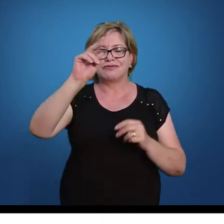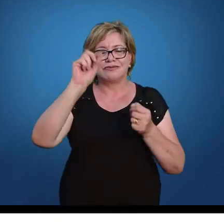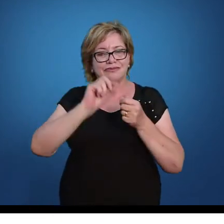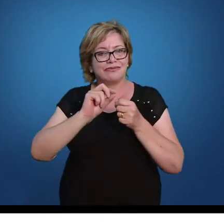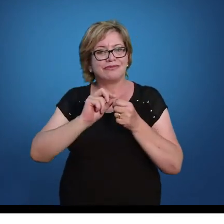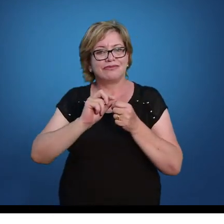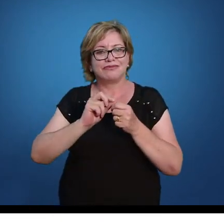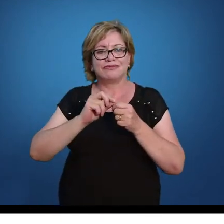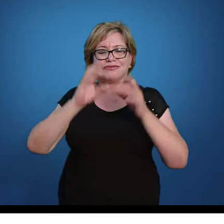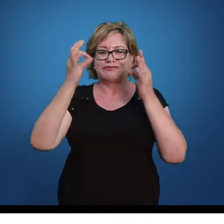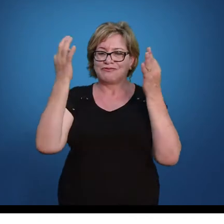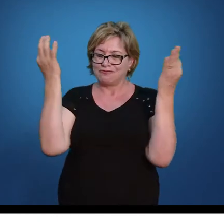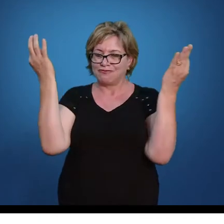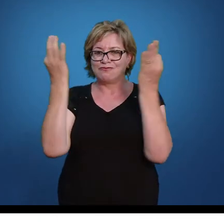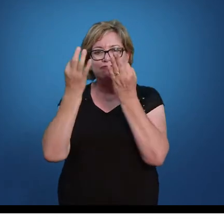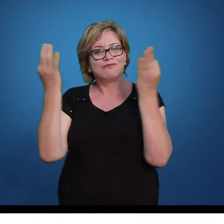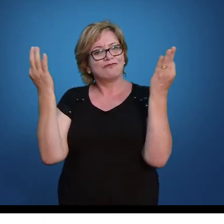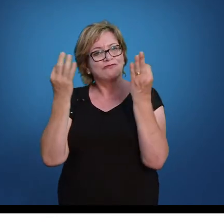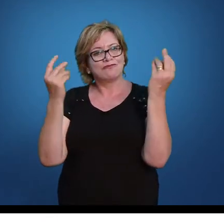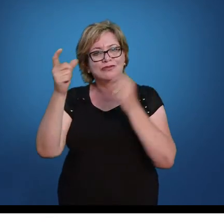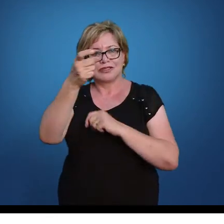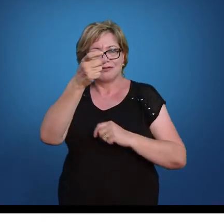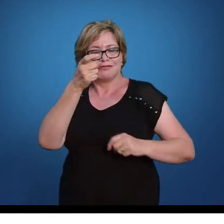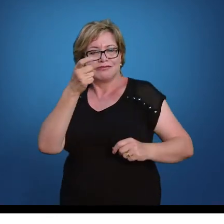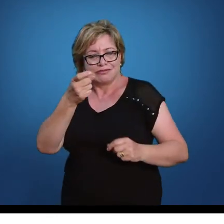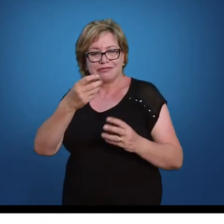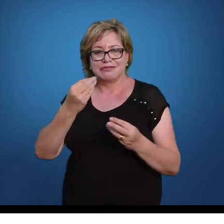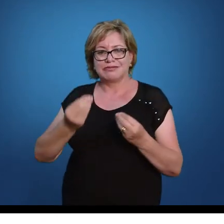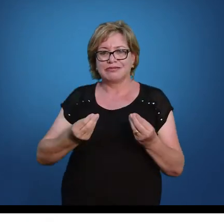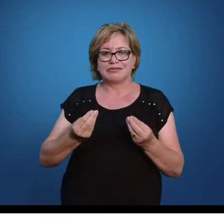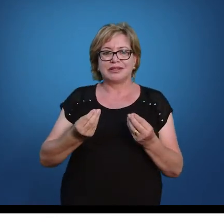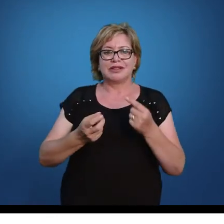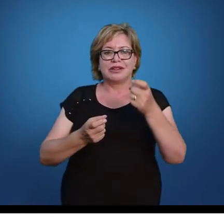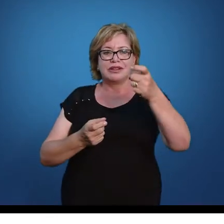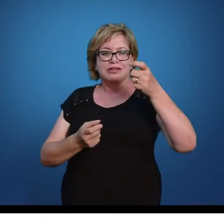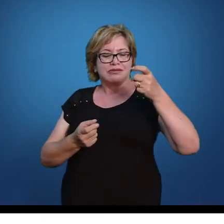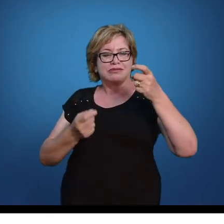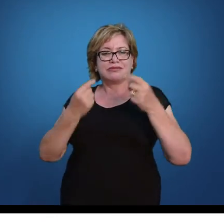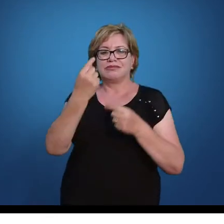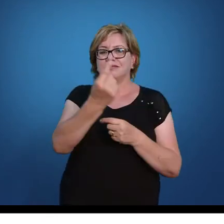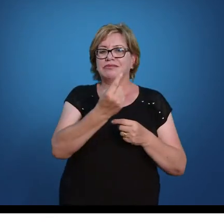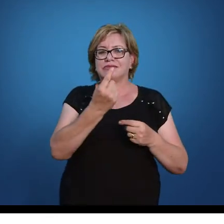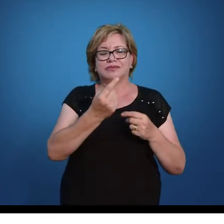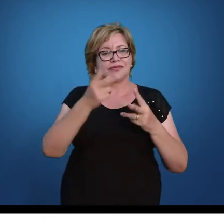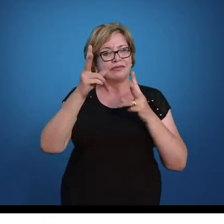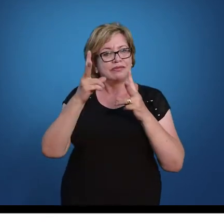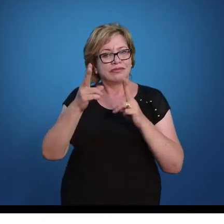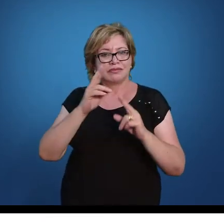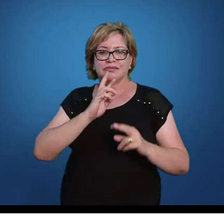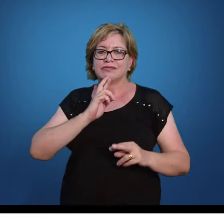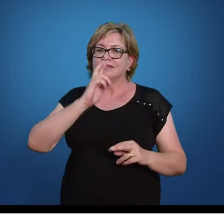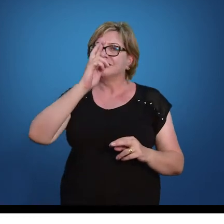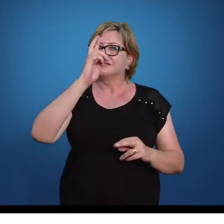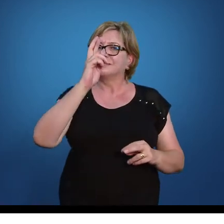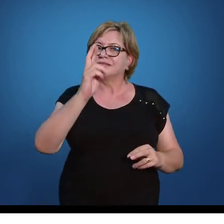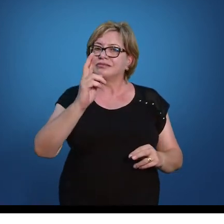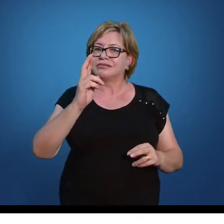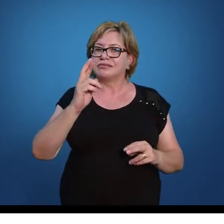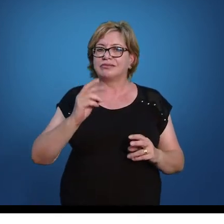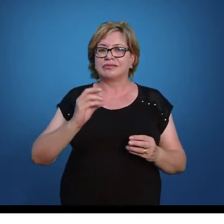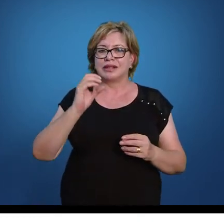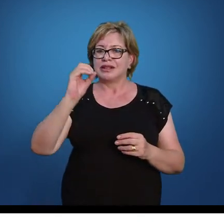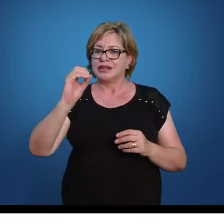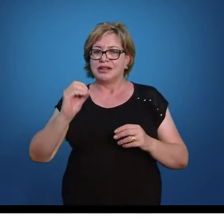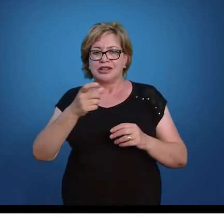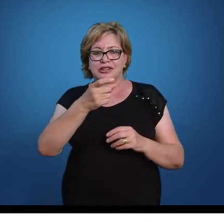essa expressão igual a zero, deixando o x isolado. E a gente tem a mesma solução, que aqui agora vai dar zero,